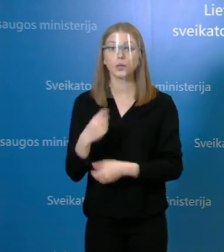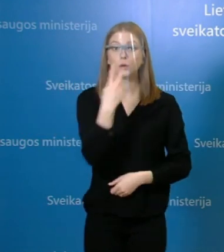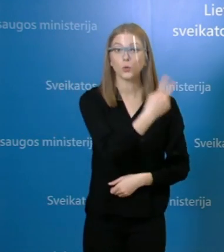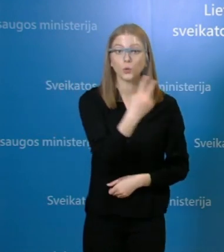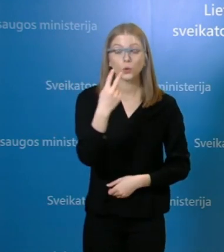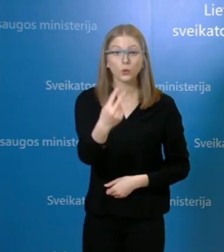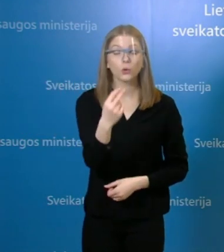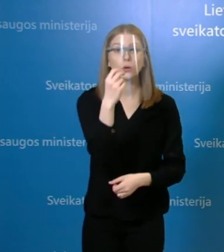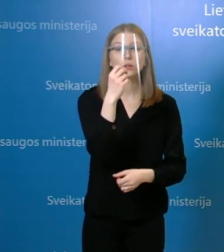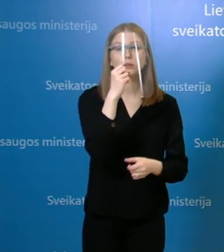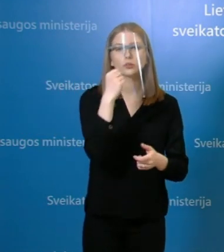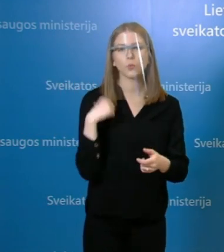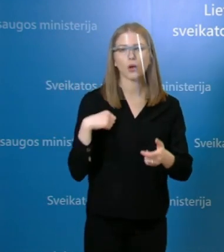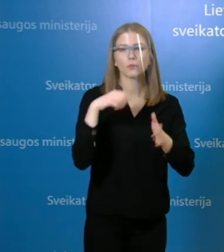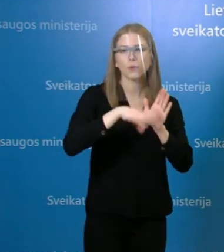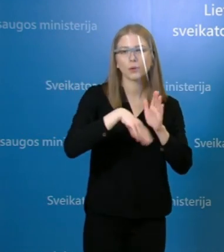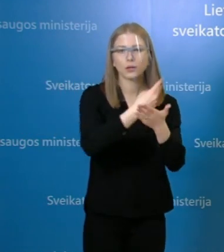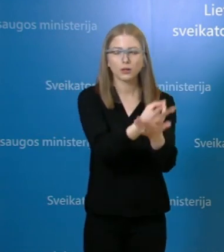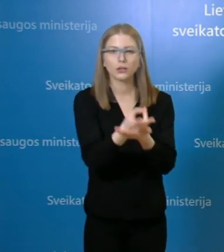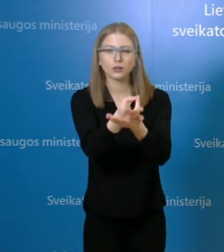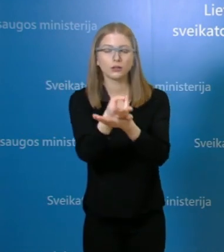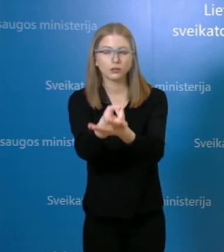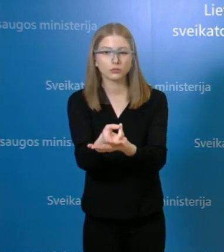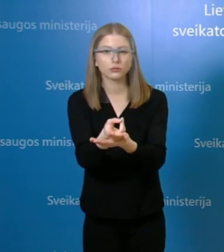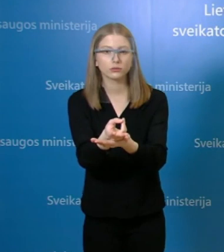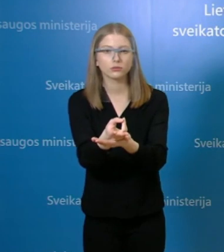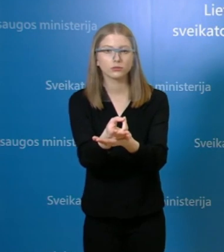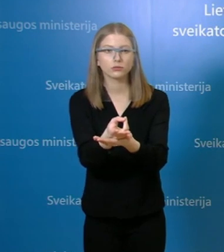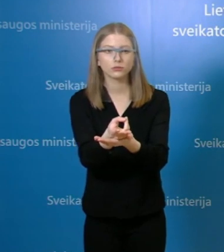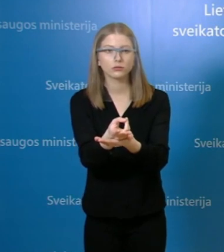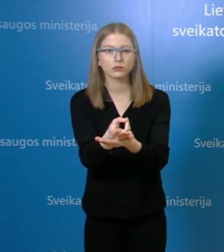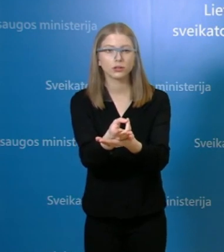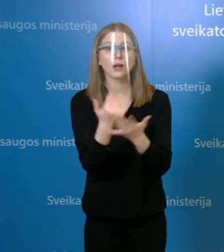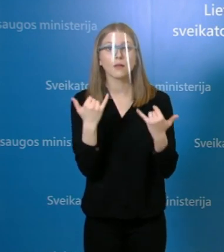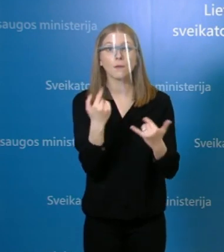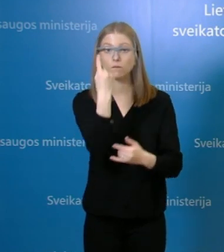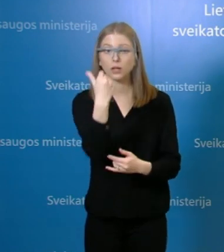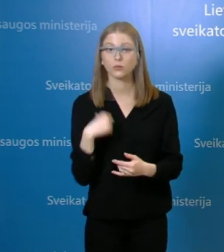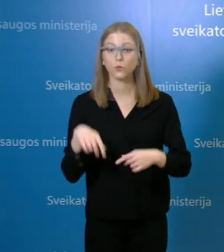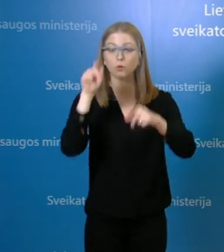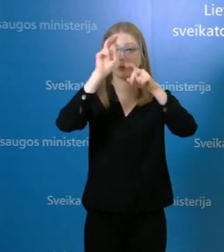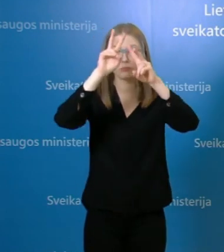yra sudėjus su per vakardieną patvirtintu atveju, taigi dėl vieno paciento dar aiškinamės konkrečias aplinkybas.